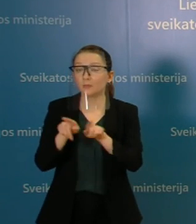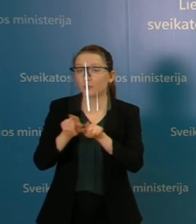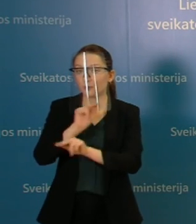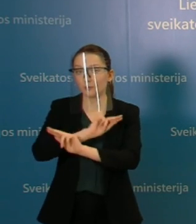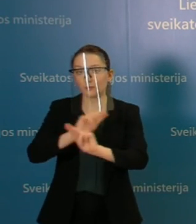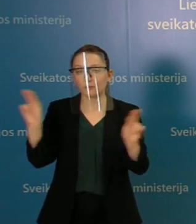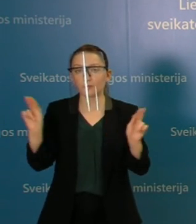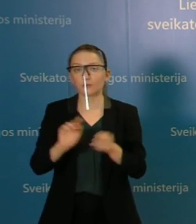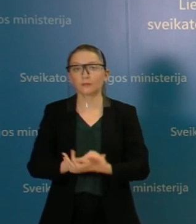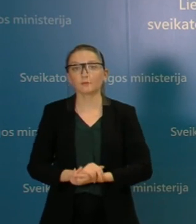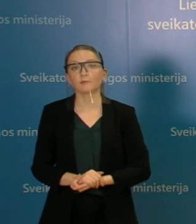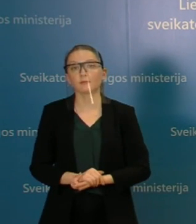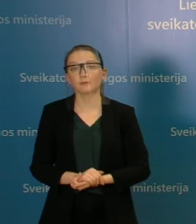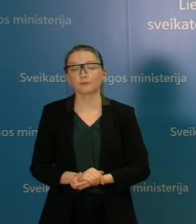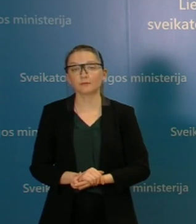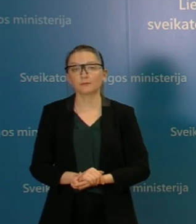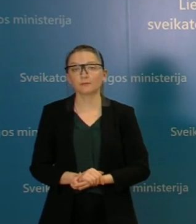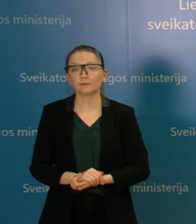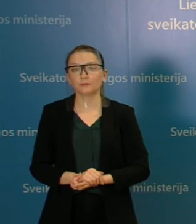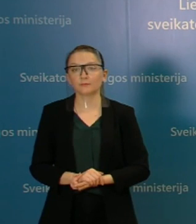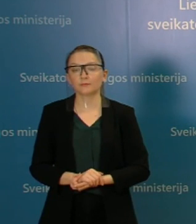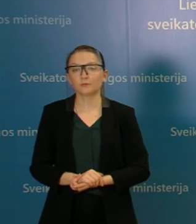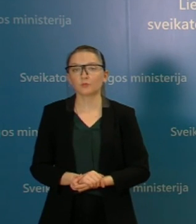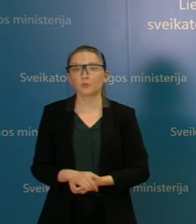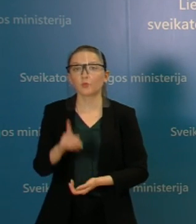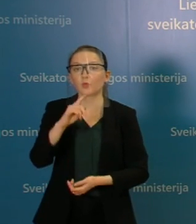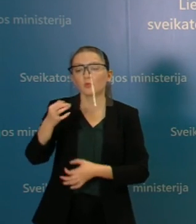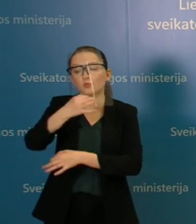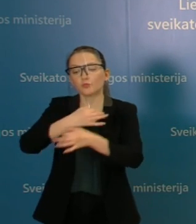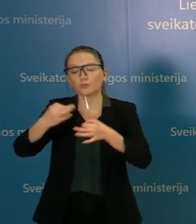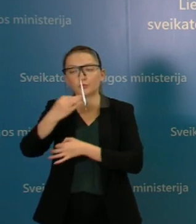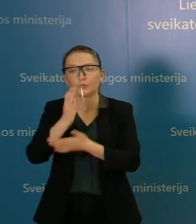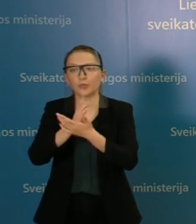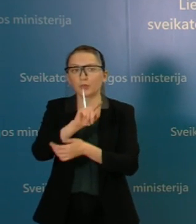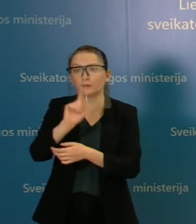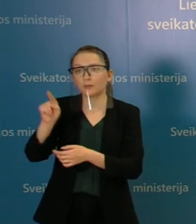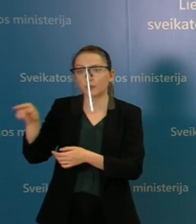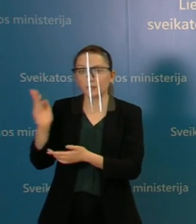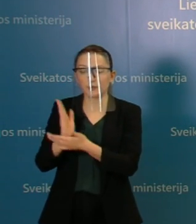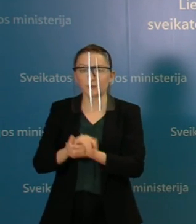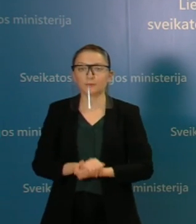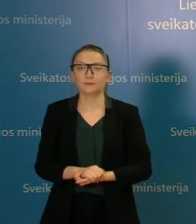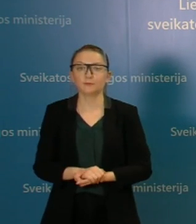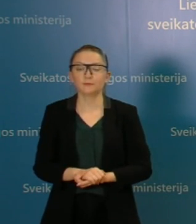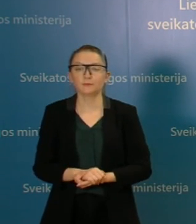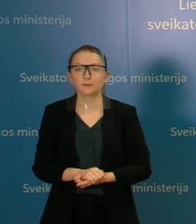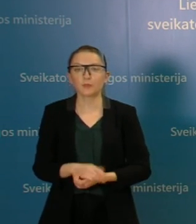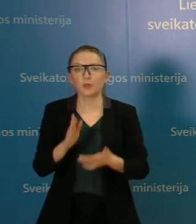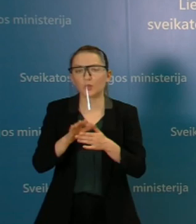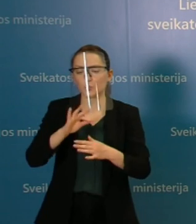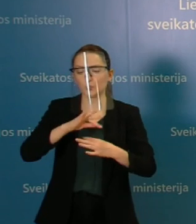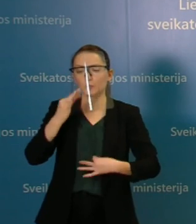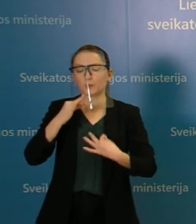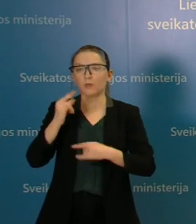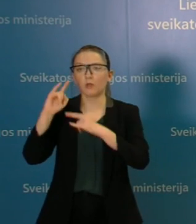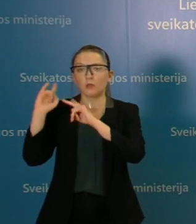dalykas, kuris susilaukia diskusijų, ir aš manau, kad tikrai bereikalo tam tikros baimės yra